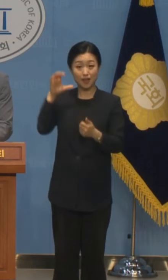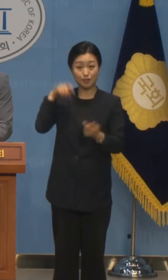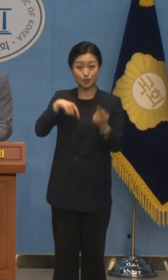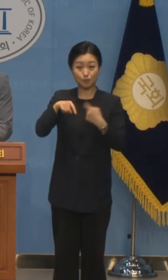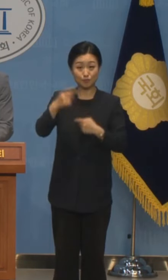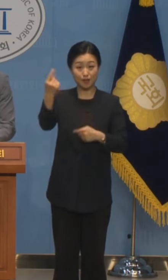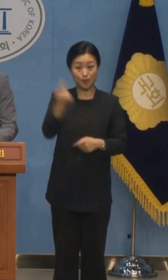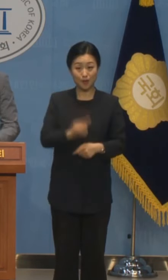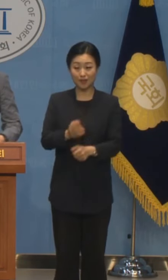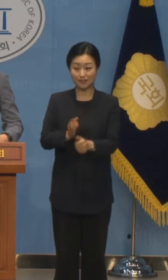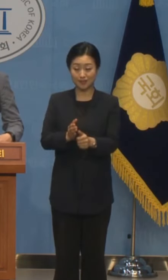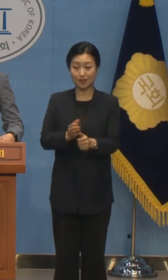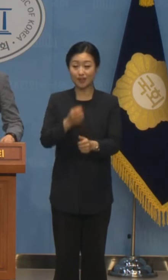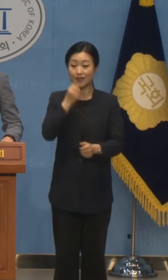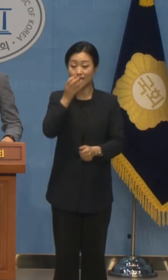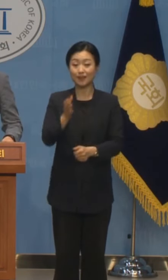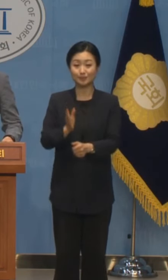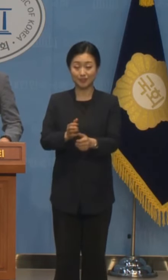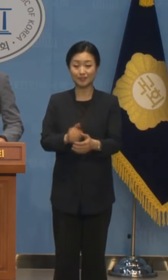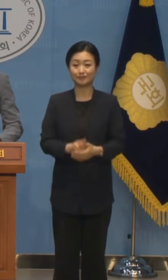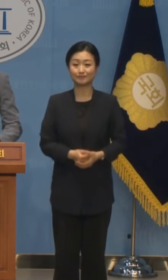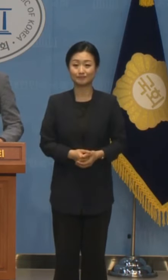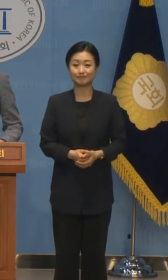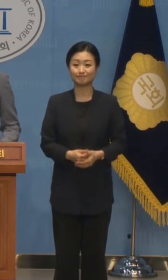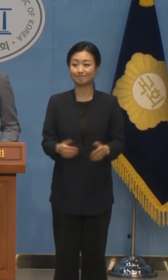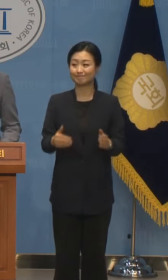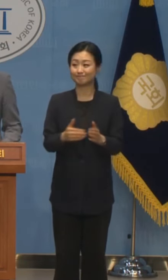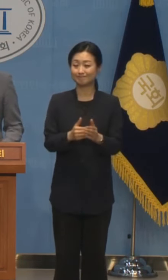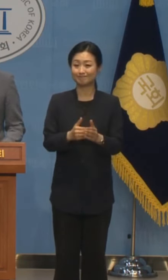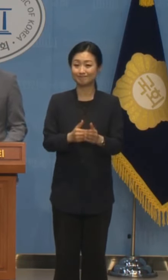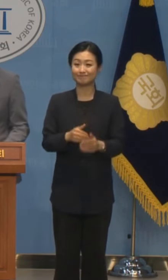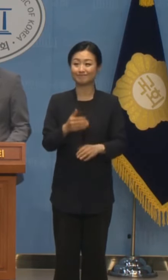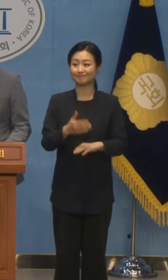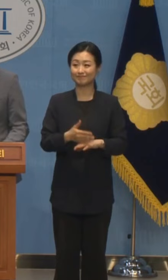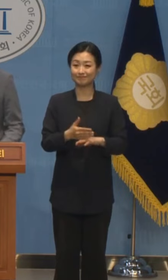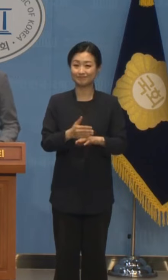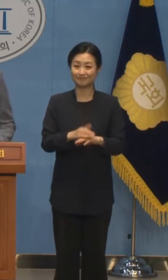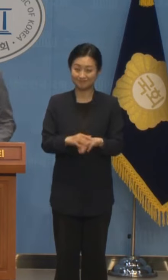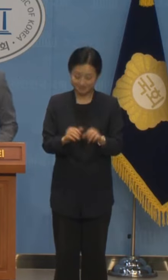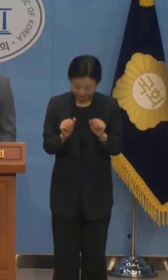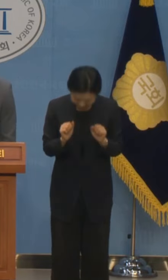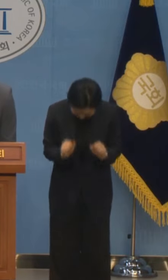출석해서 증언하시기 바랍니다 이상 기자회견 마치겠습니다 감사합니다